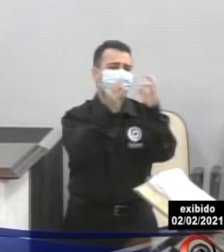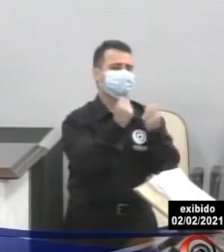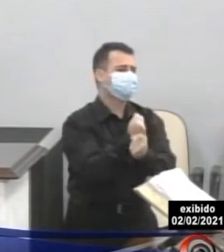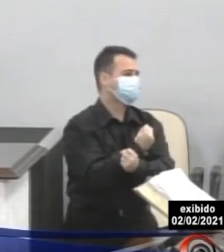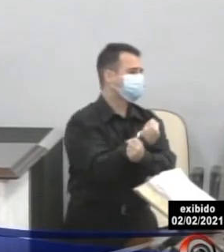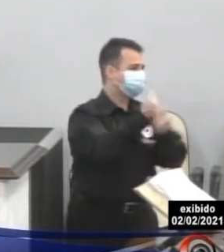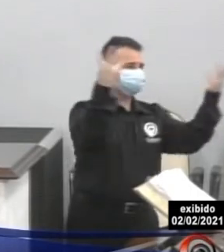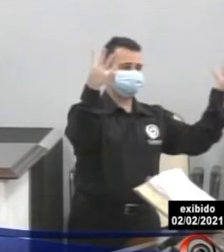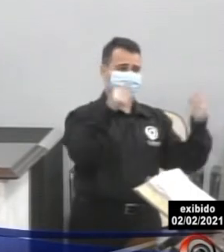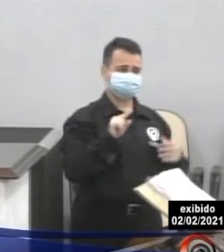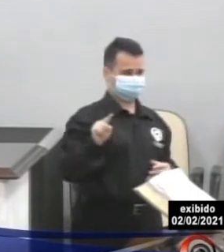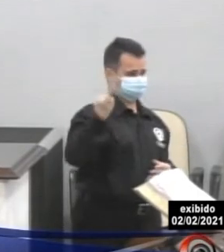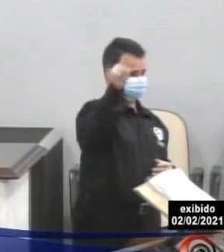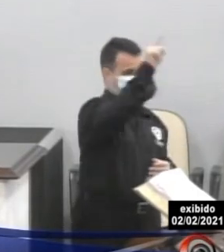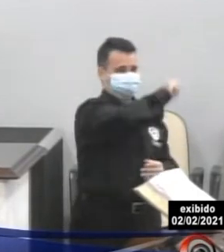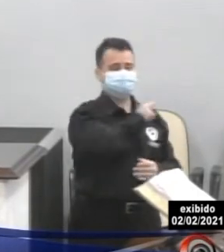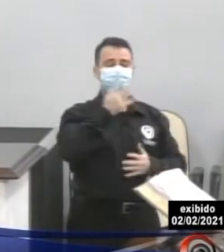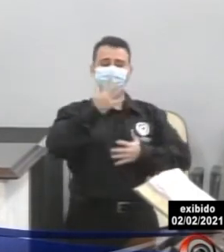nessas condições.